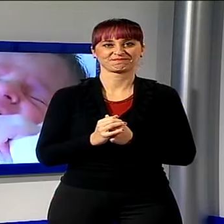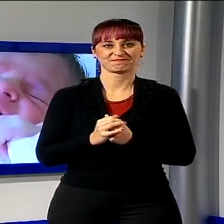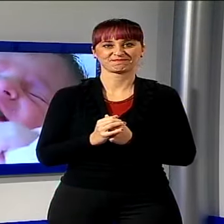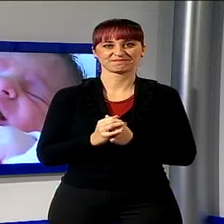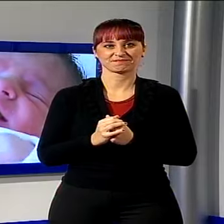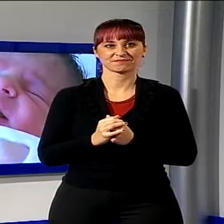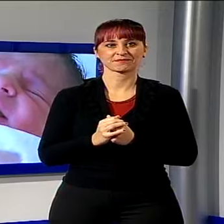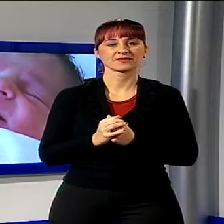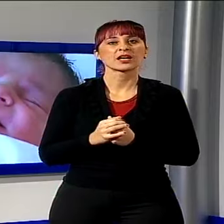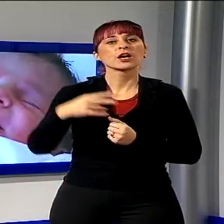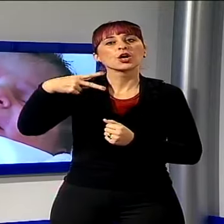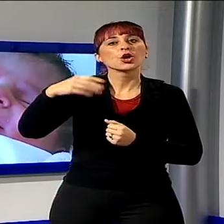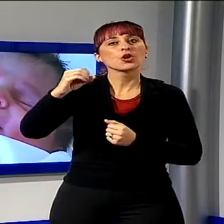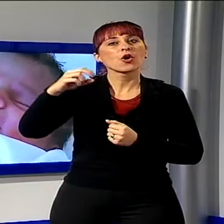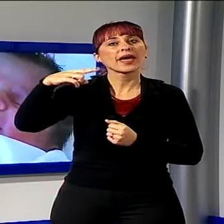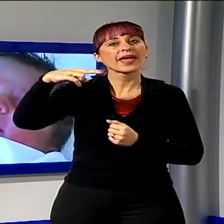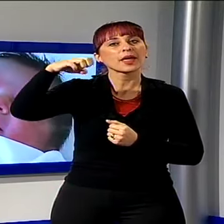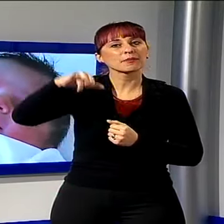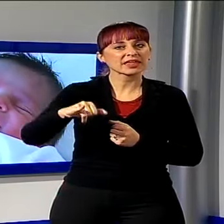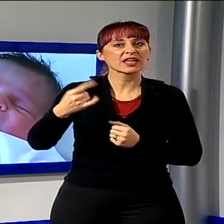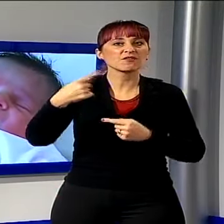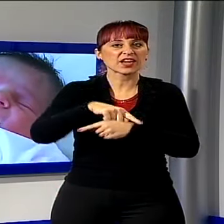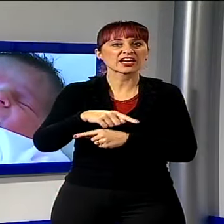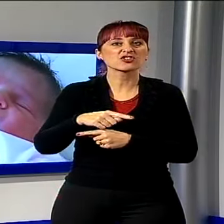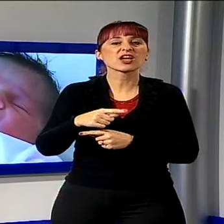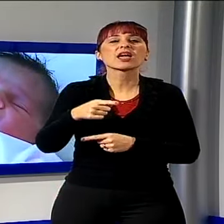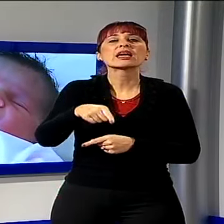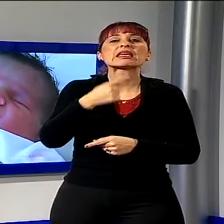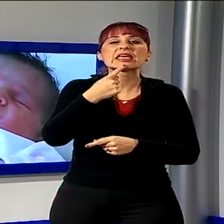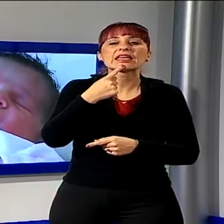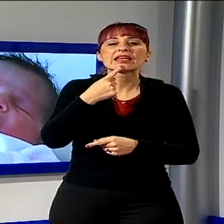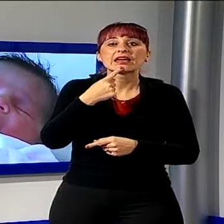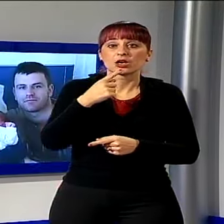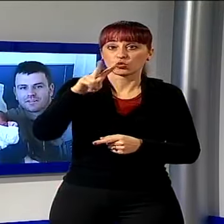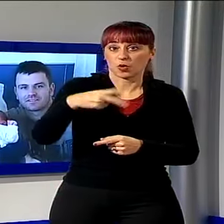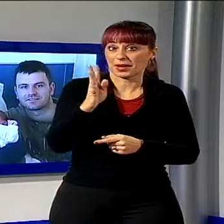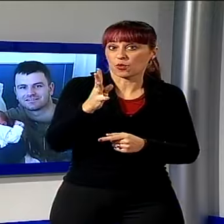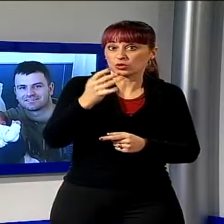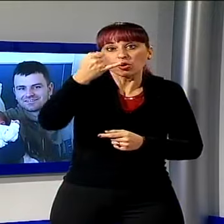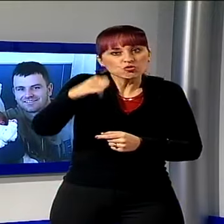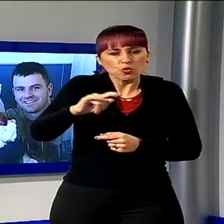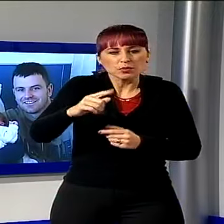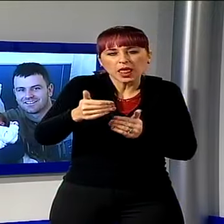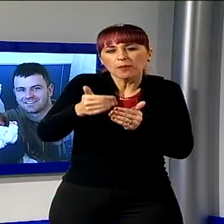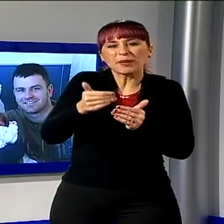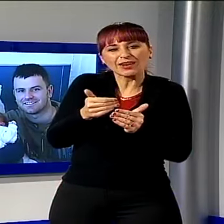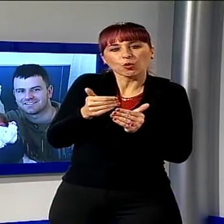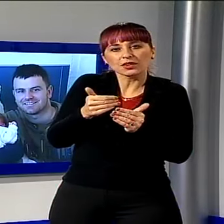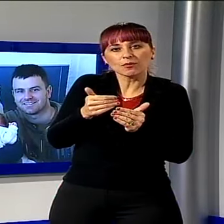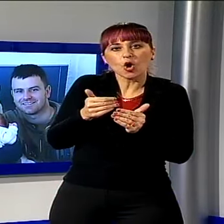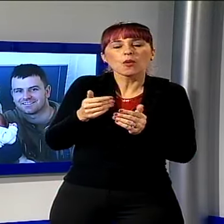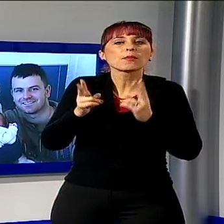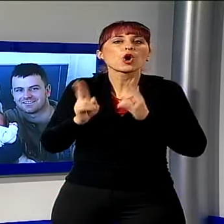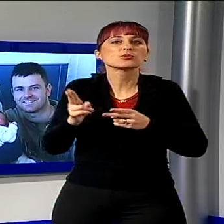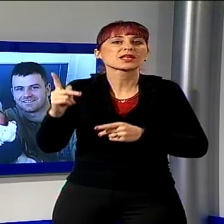A Noè Minieri, figlia di Domenico e Michela, spetta invece la fascia di penultima nata del 2014 all'ospedale di